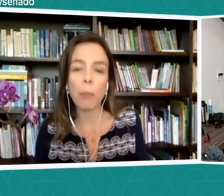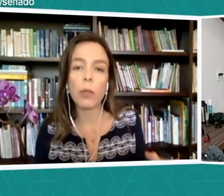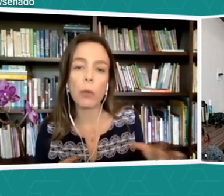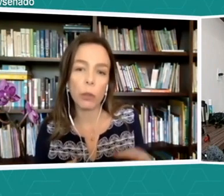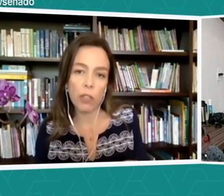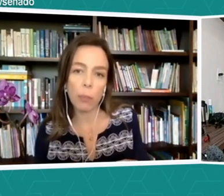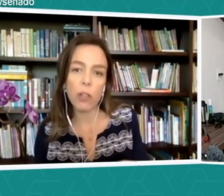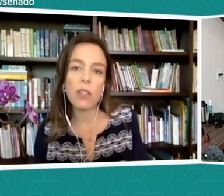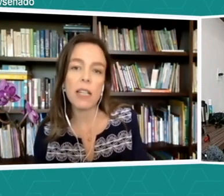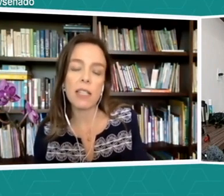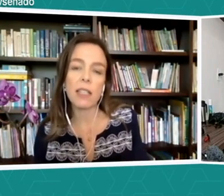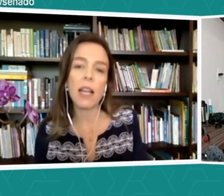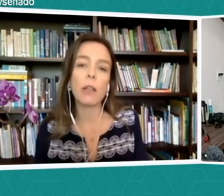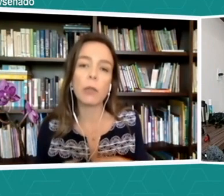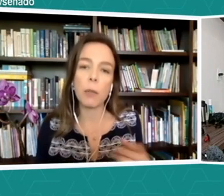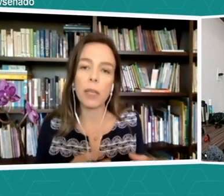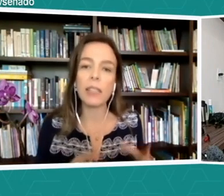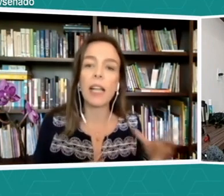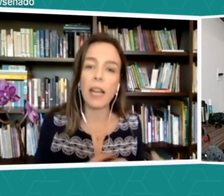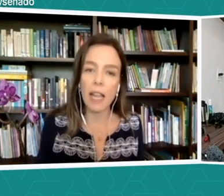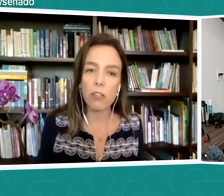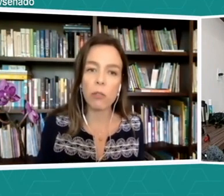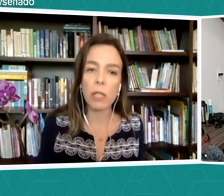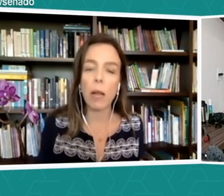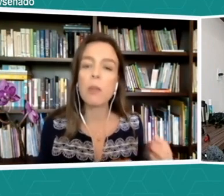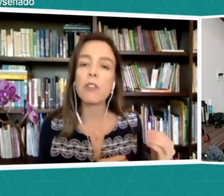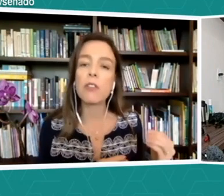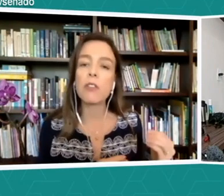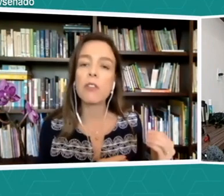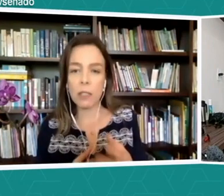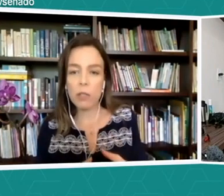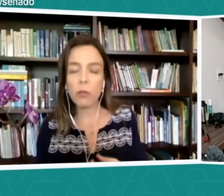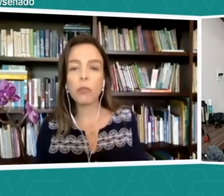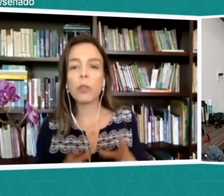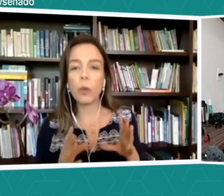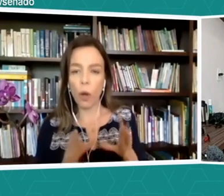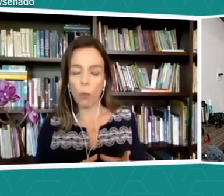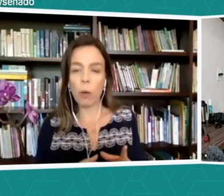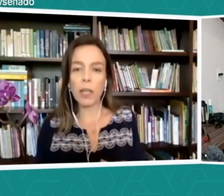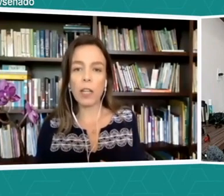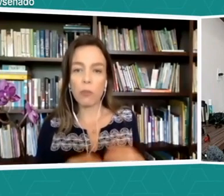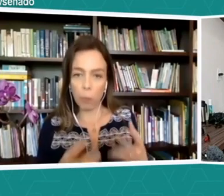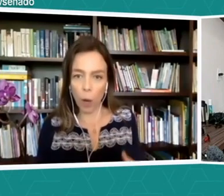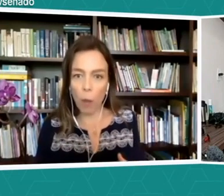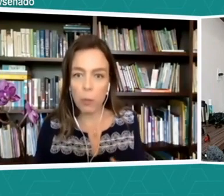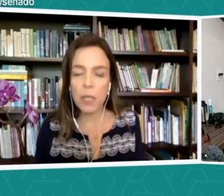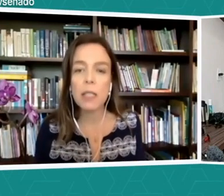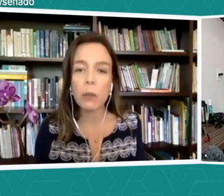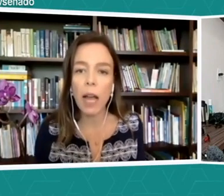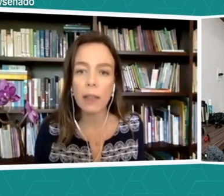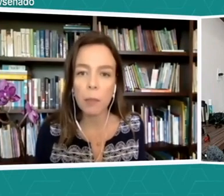por enquanto já pode ser acessado pela internet, no celular, mas está sendo desenvolvido um aplicativo próprio para celular também.